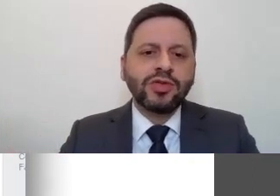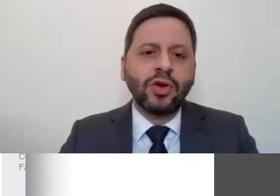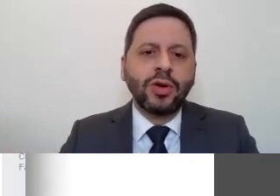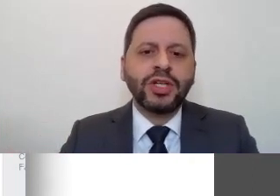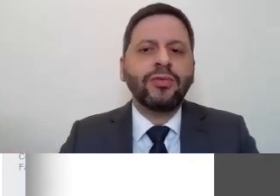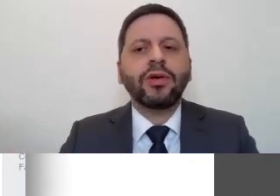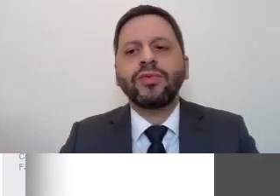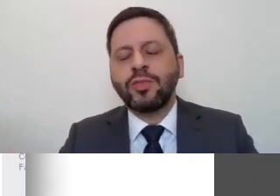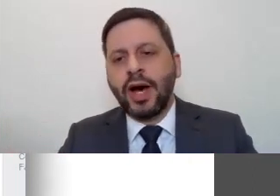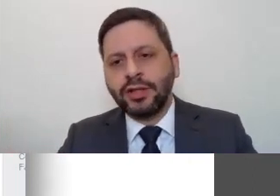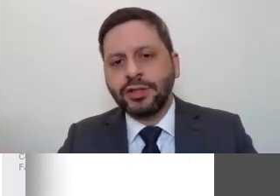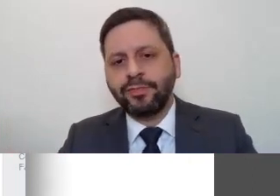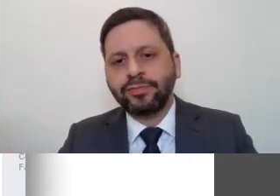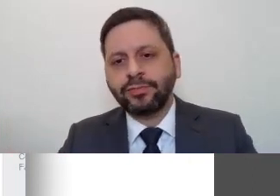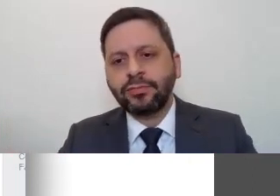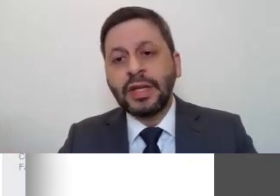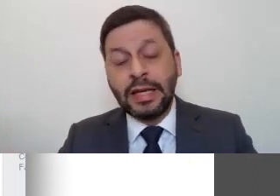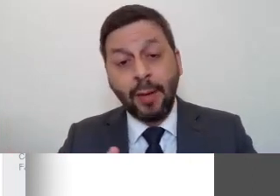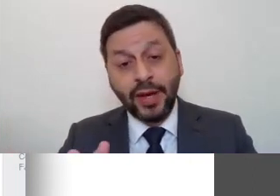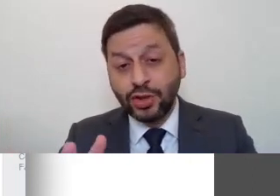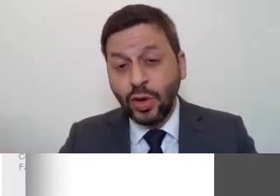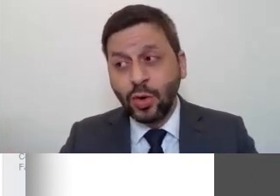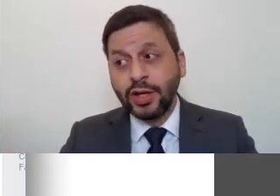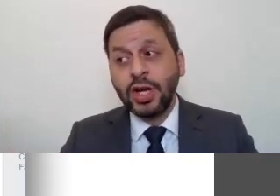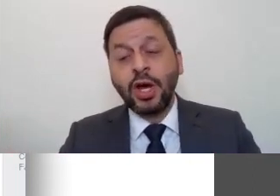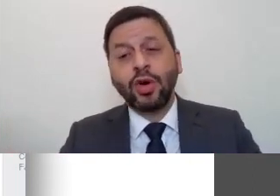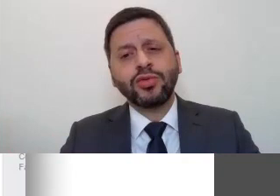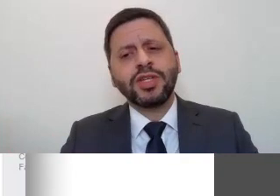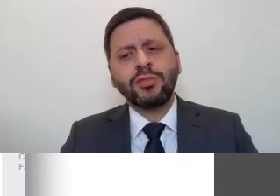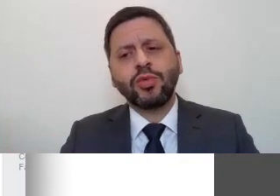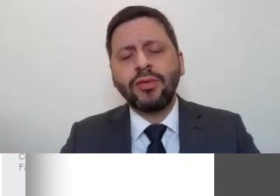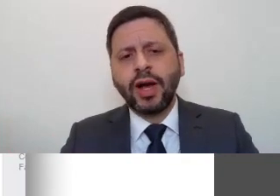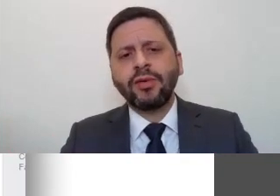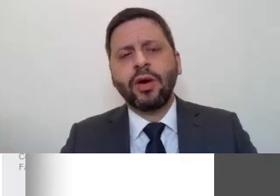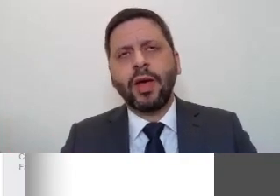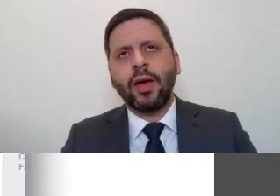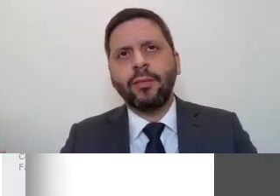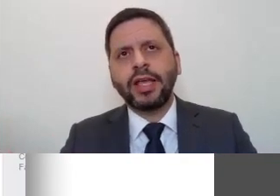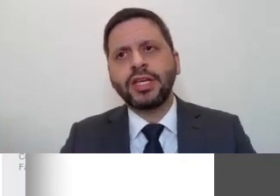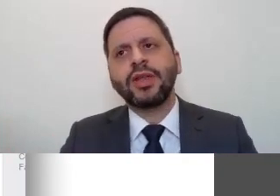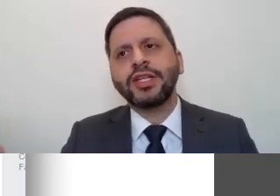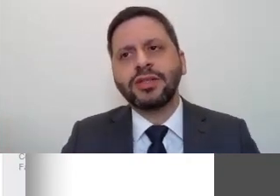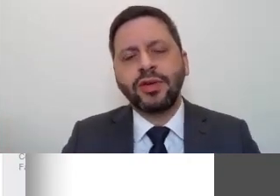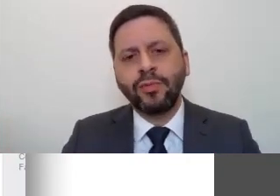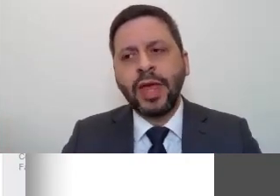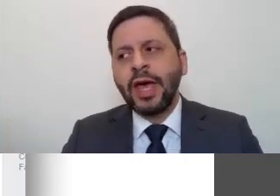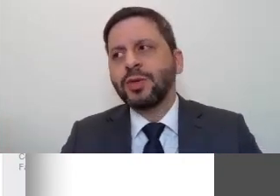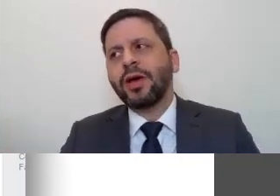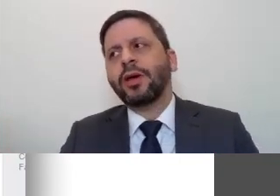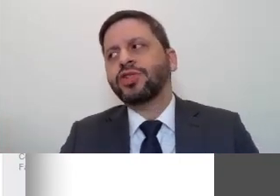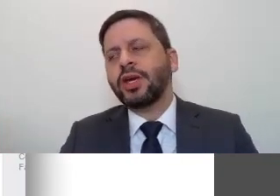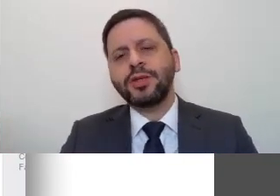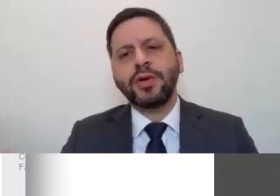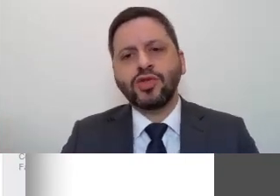15 pessoas que foram vitimadas. Em apenas duas horas, nós conseguimos qualificar a identidade civil